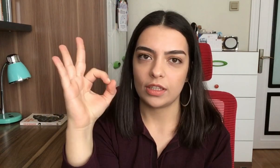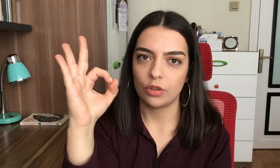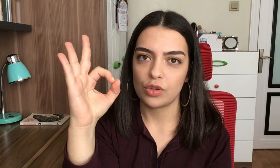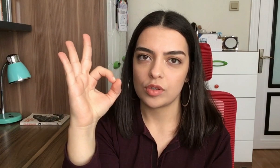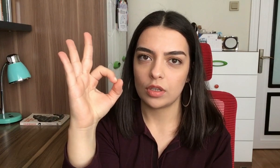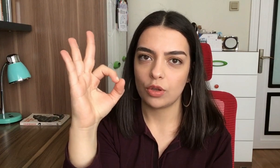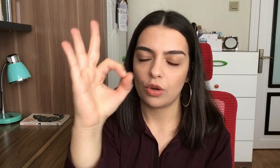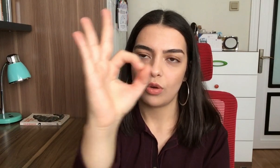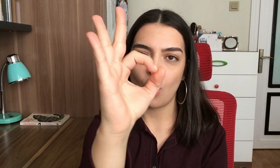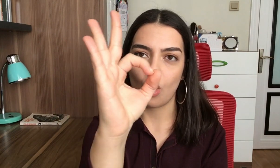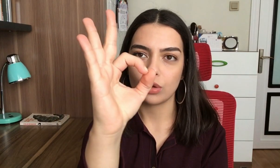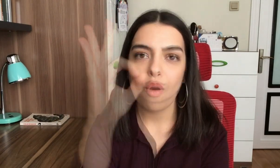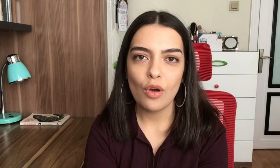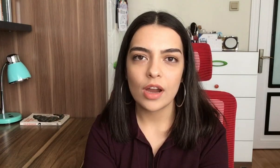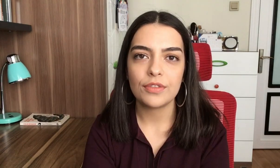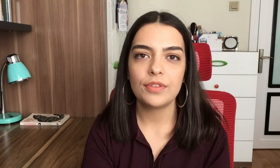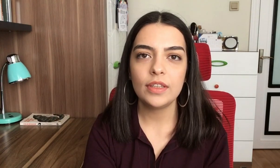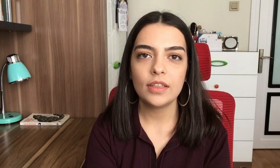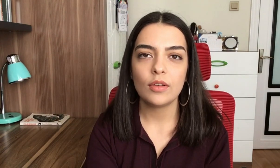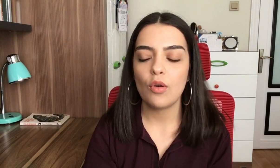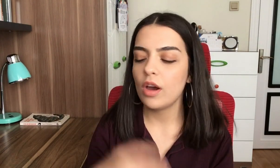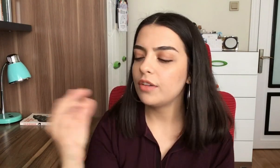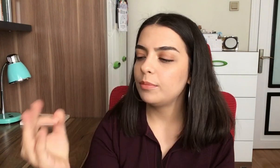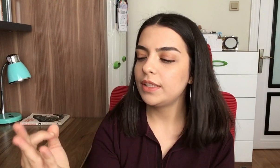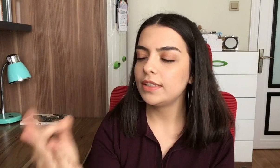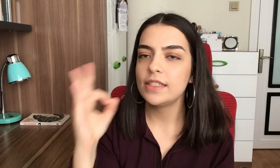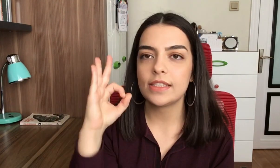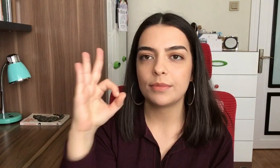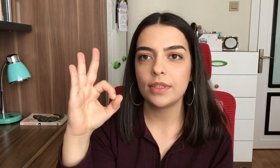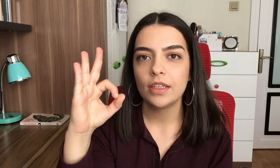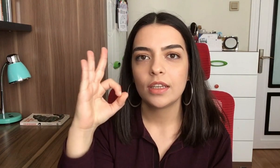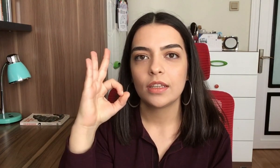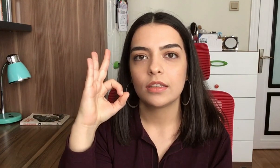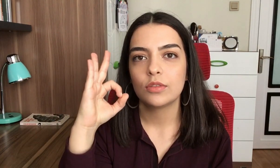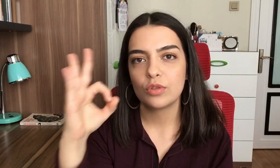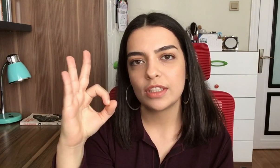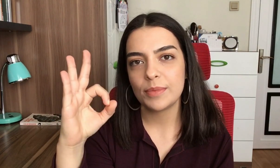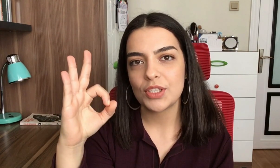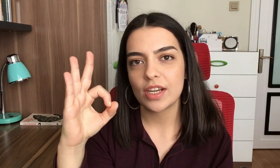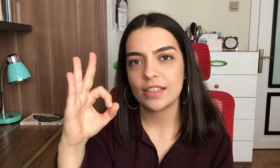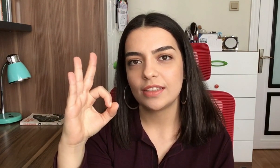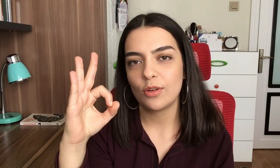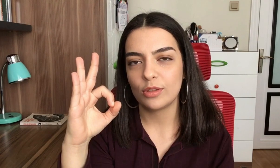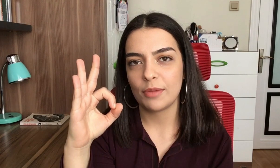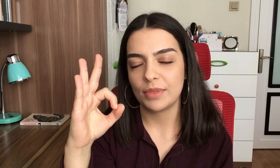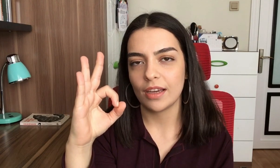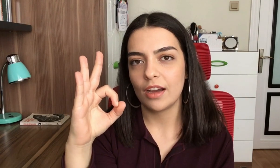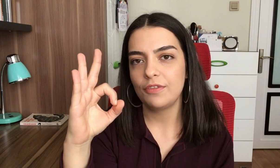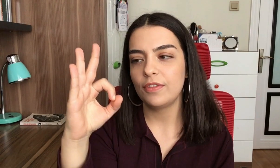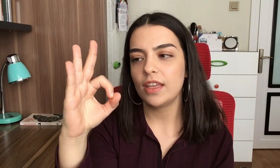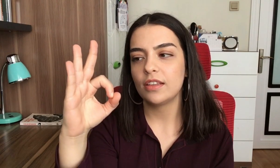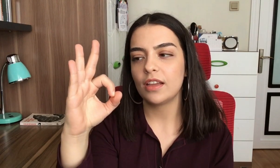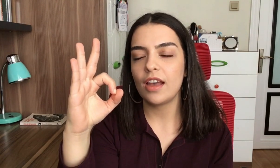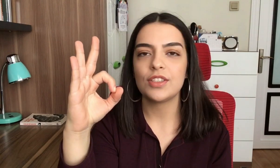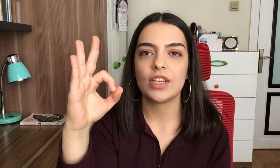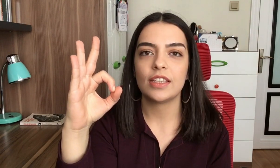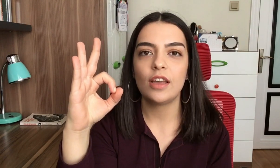gösteriliyor. O harfi, O harfi bildiğiniz gibi noktalama işaretli olan bir harf ve aynı şekilde O